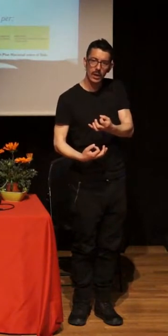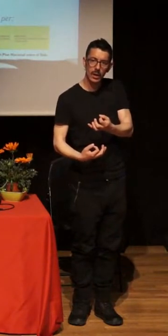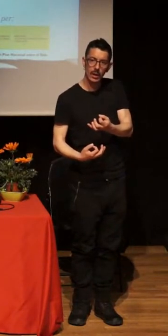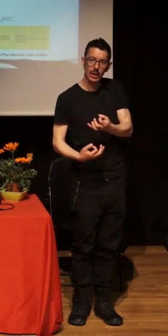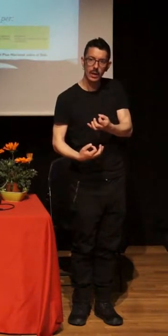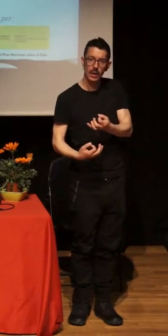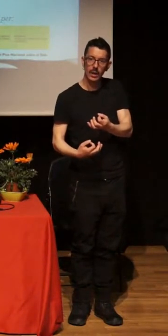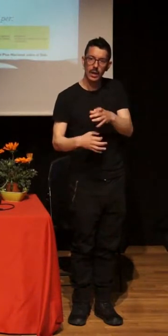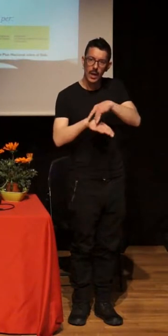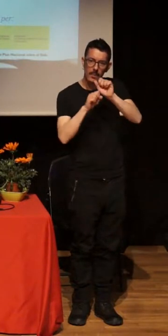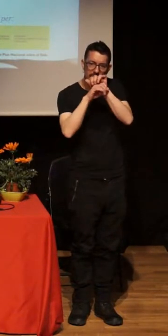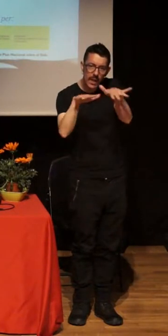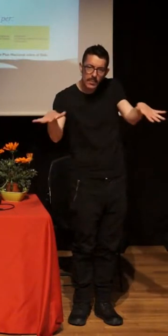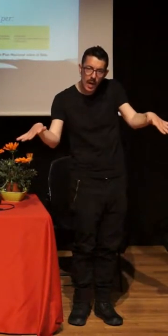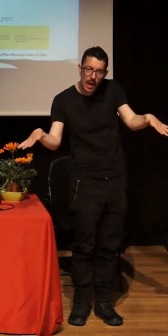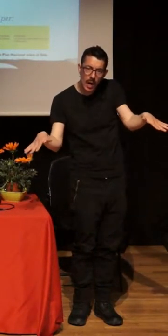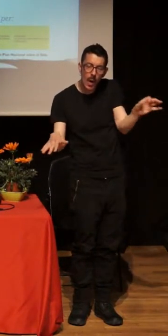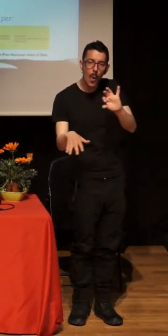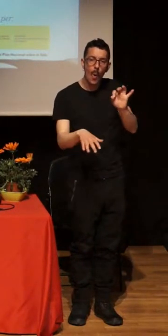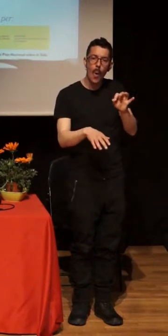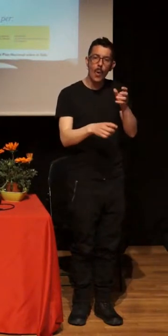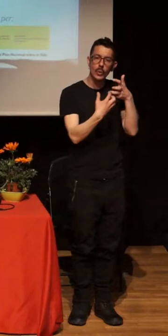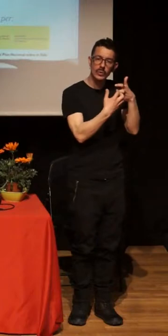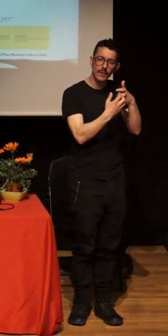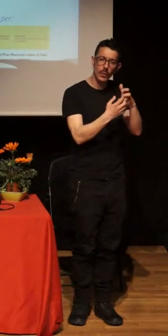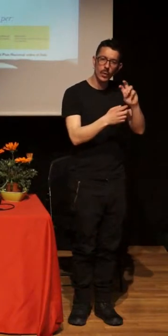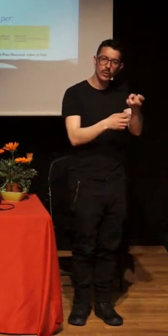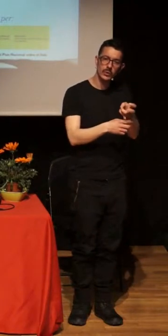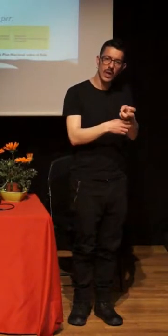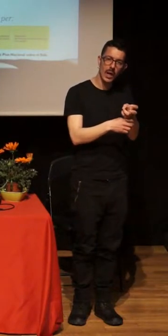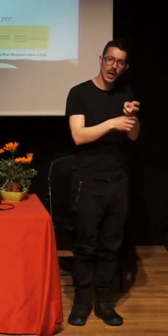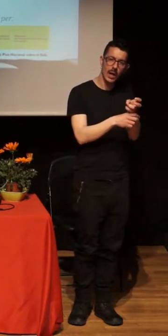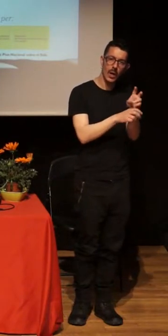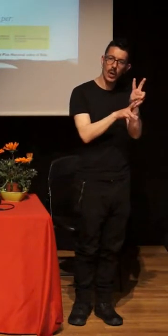or if we fight against people, you, and,